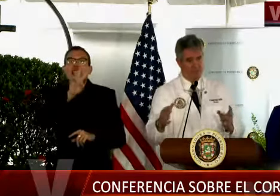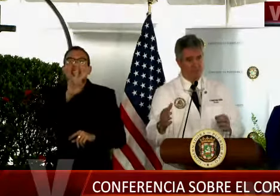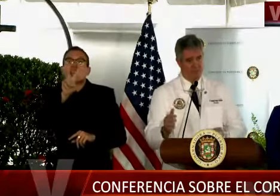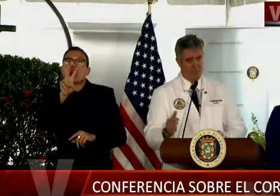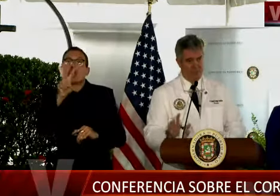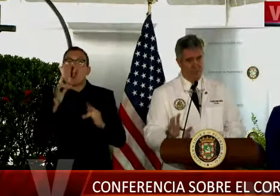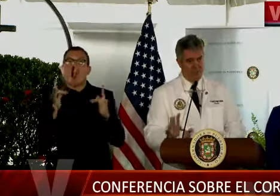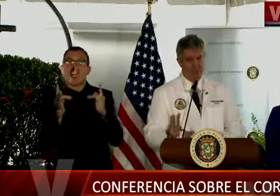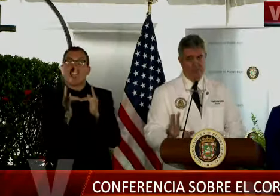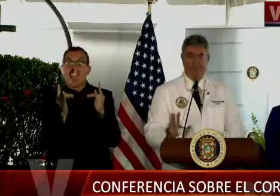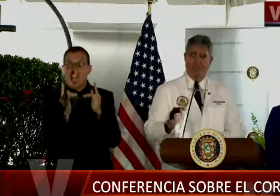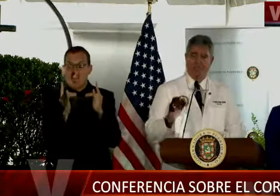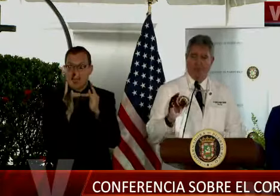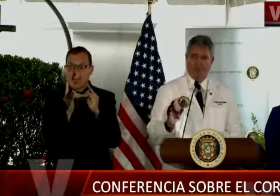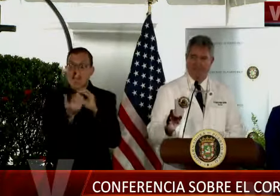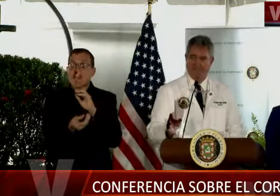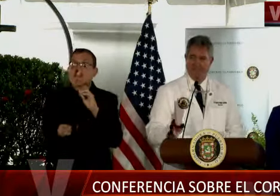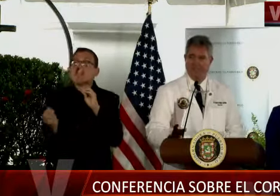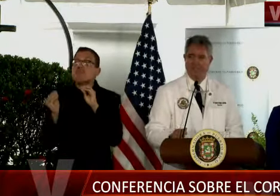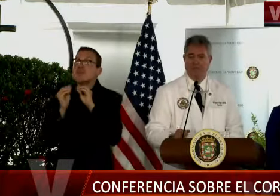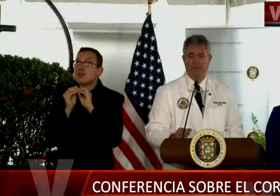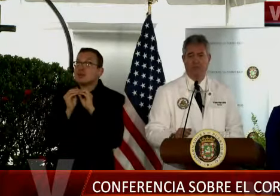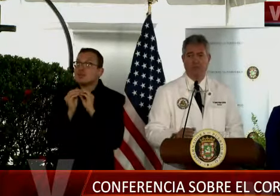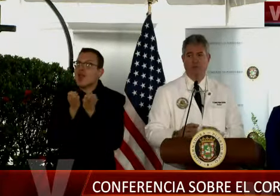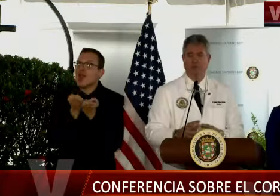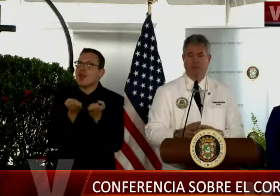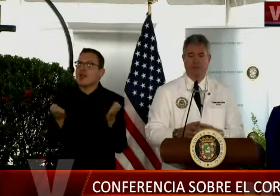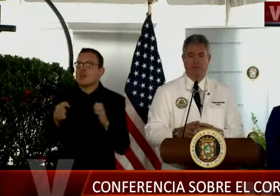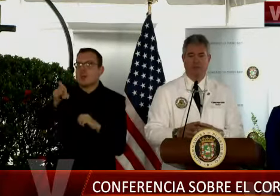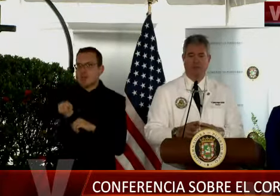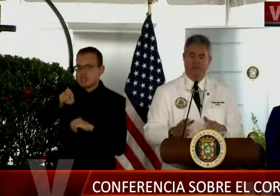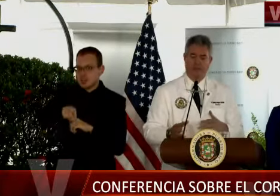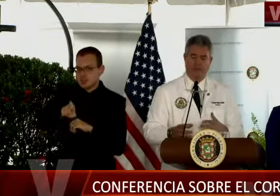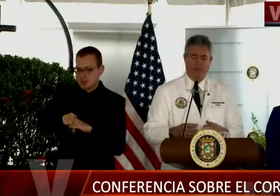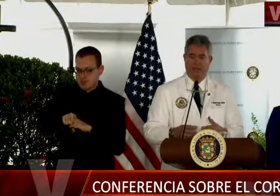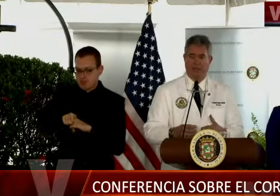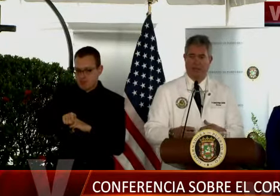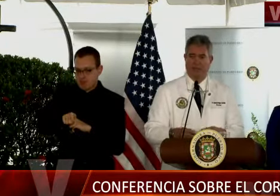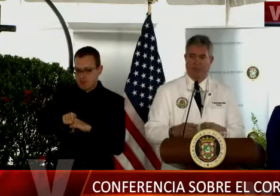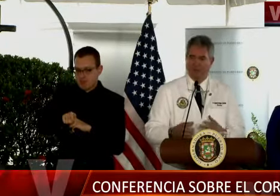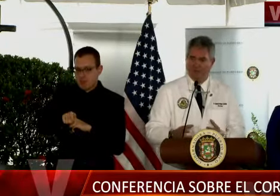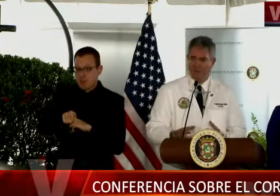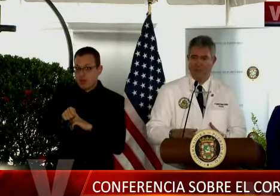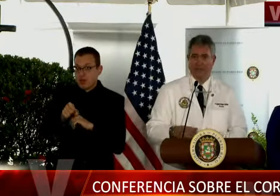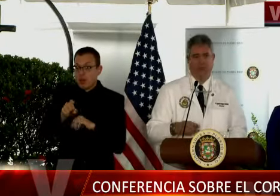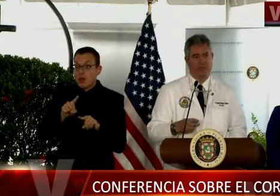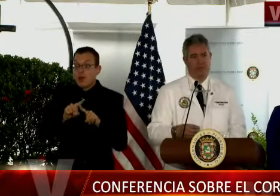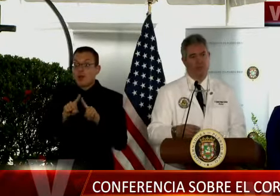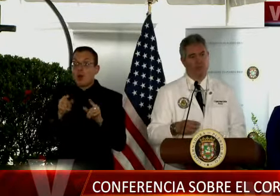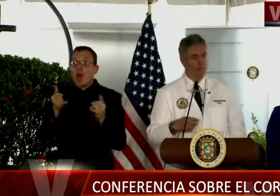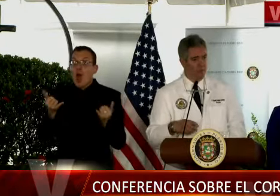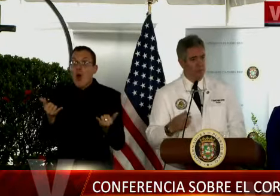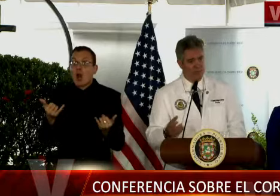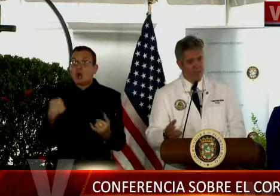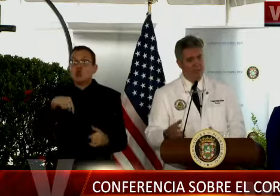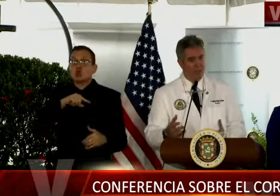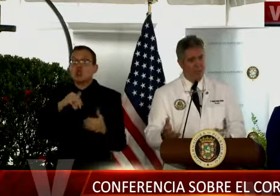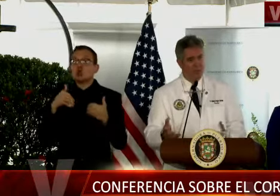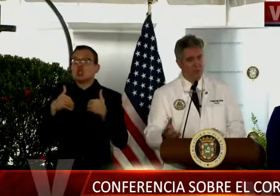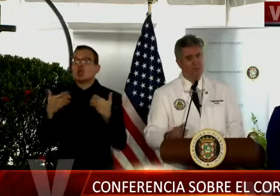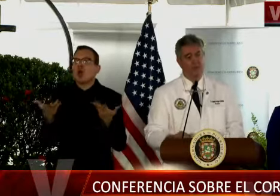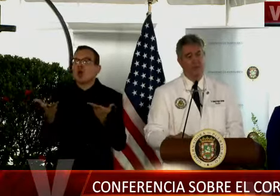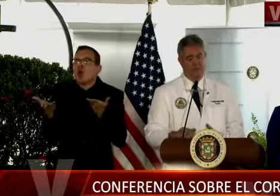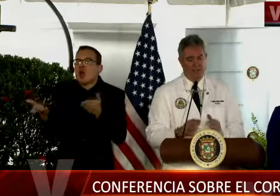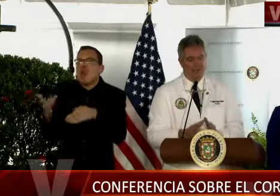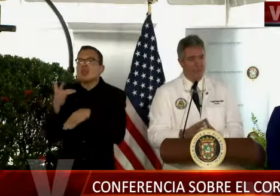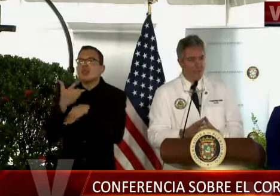sino todo el equipo asociado a eso. Solamente se está utilizando para ofrecer a los pacientes su quimioterapia